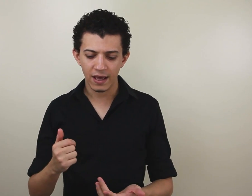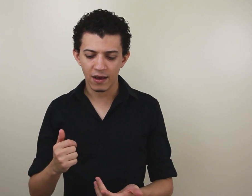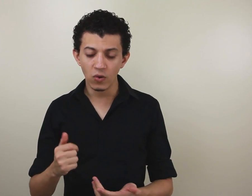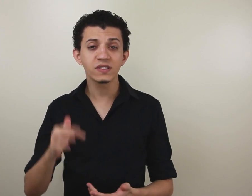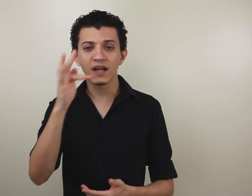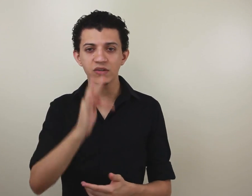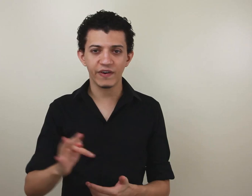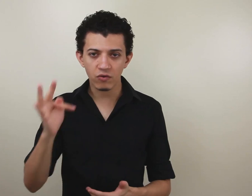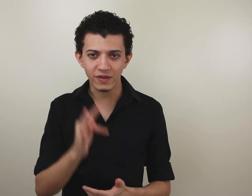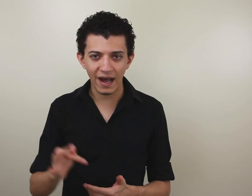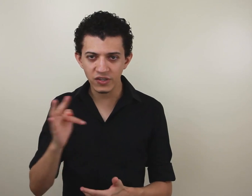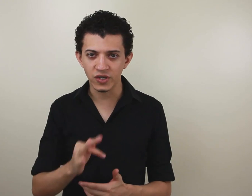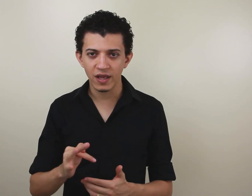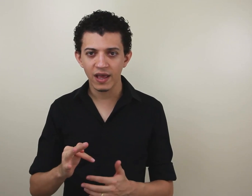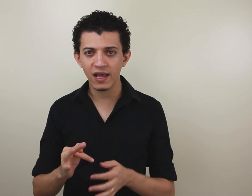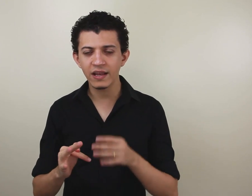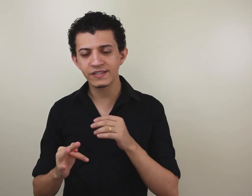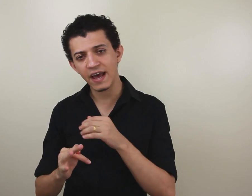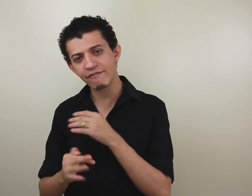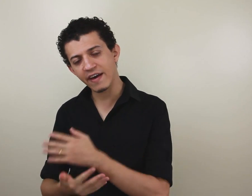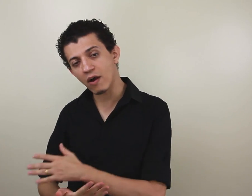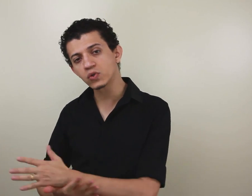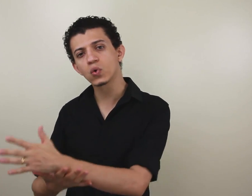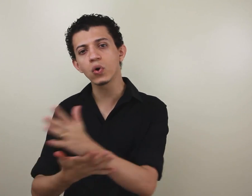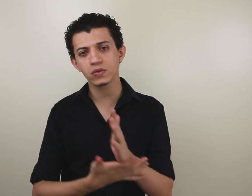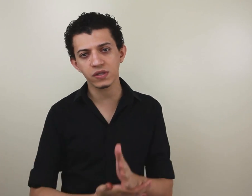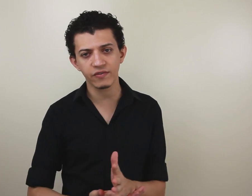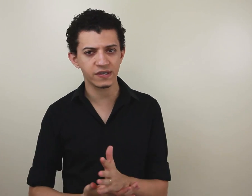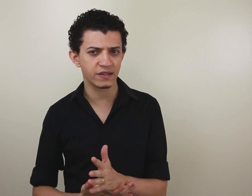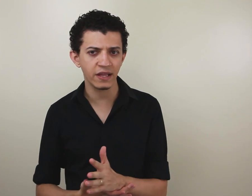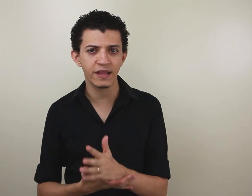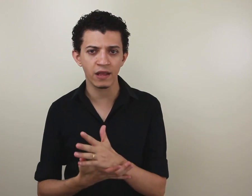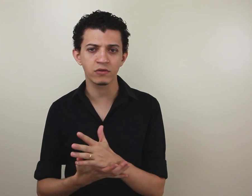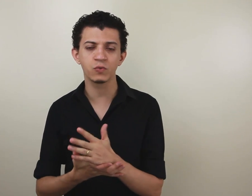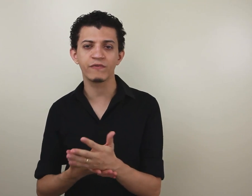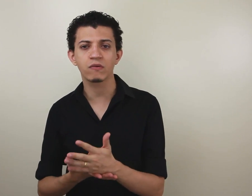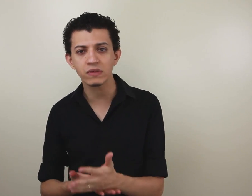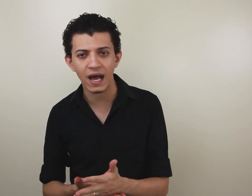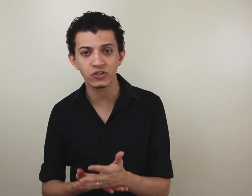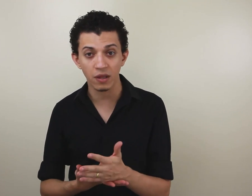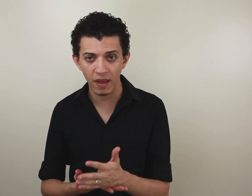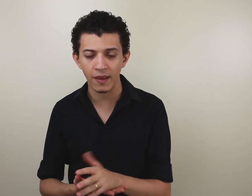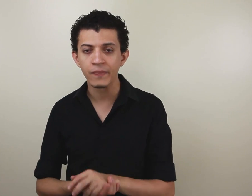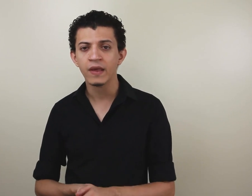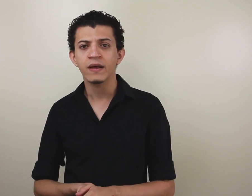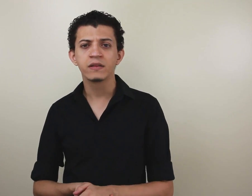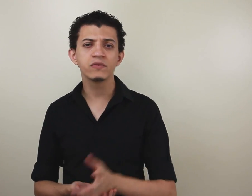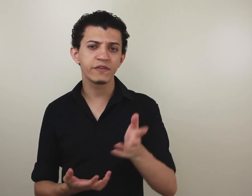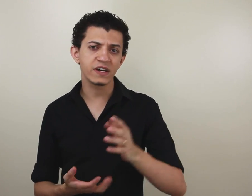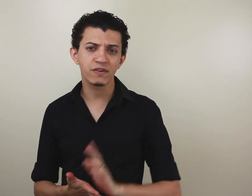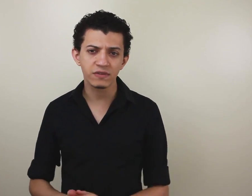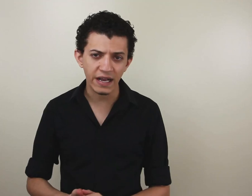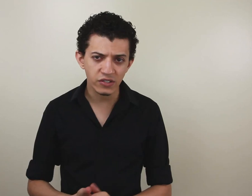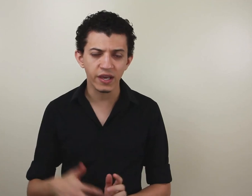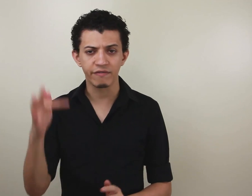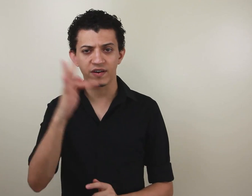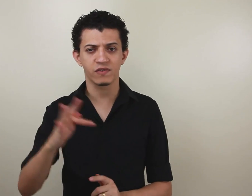O sinal de faculdade, ele se refere aos cursos que você tem dentro de uma faculdade também. Então, você faz faculdade de que? Faz